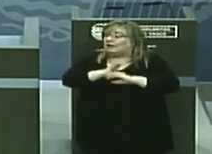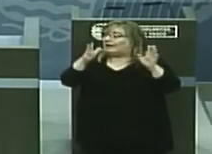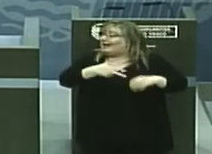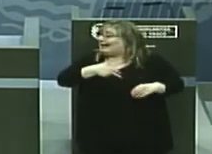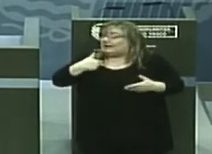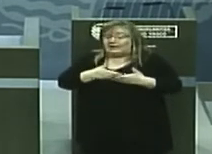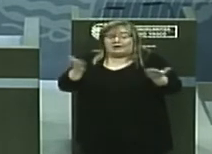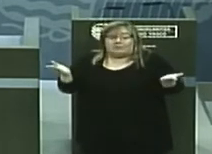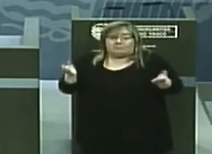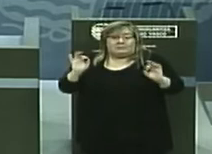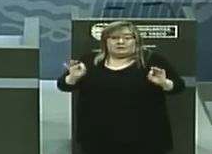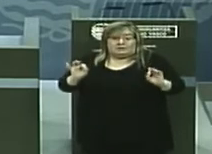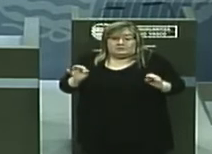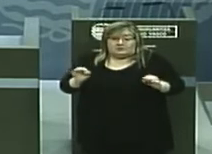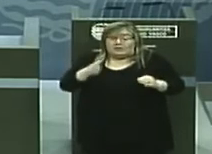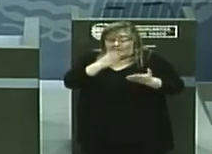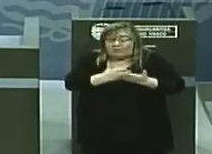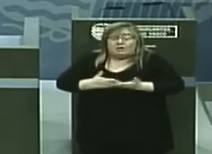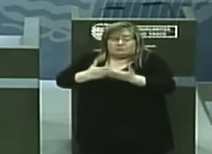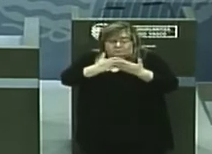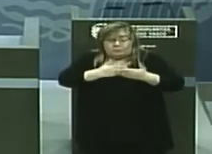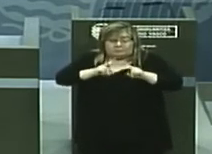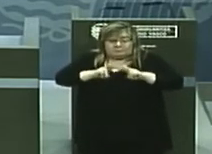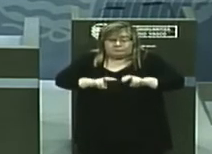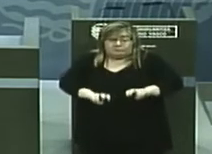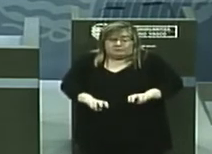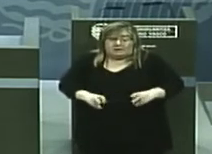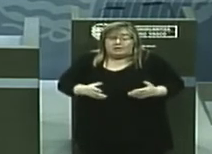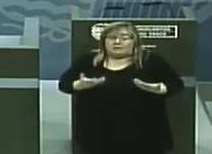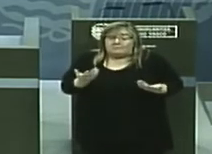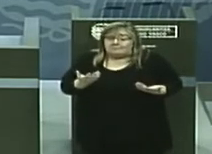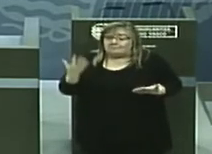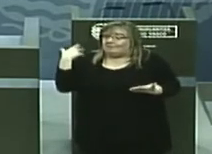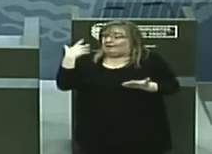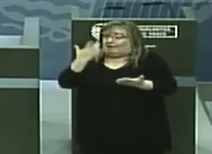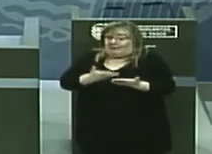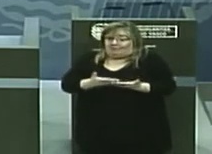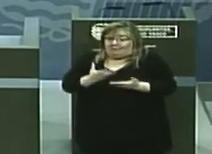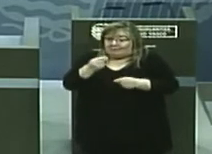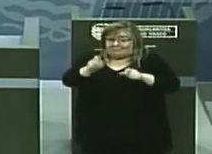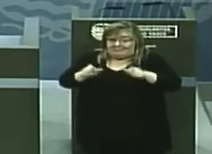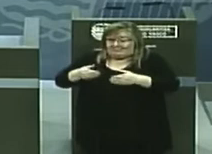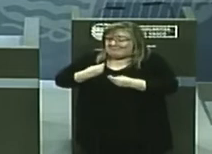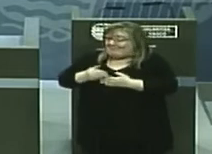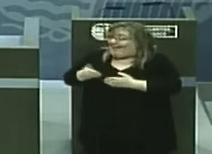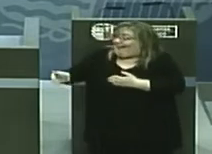generales, es algo que también estamos estudiando, pero hasta este momento muchas de estas personas,